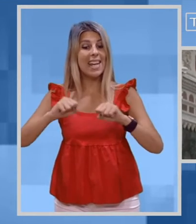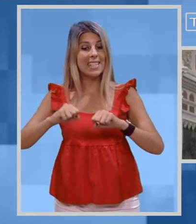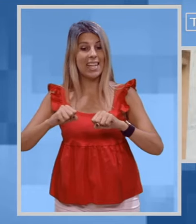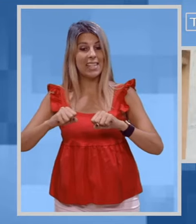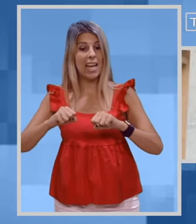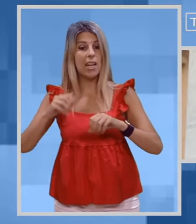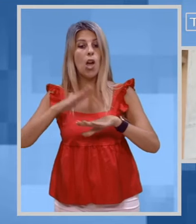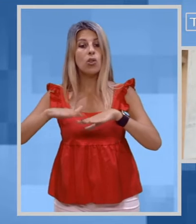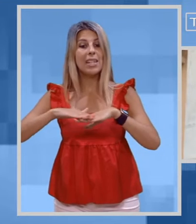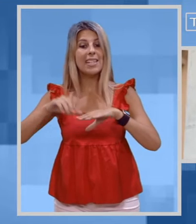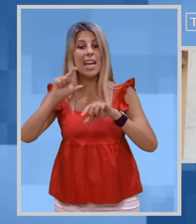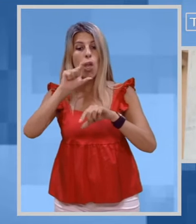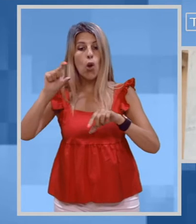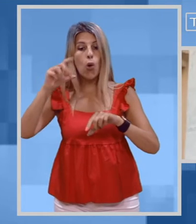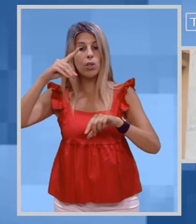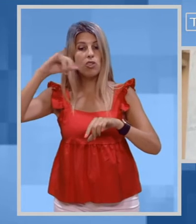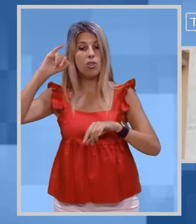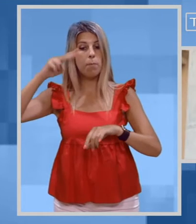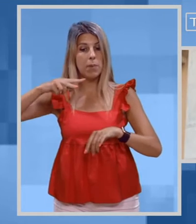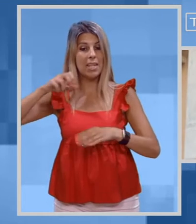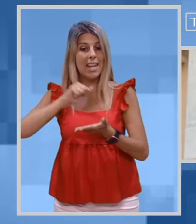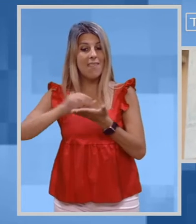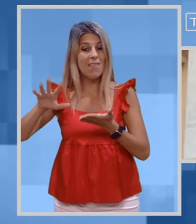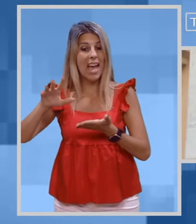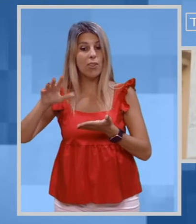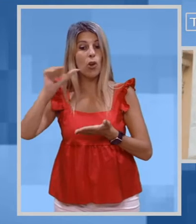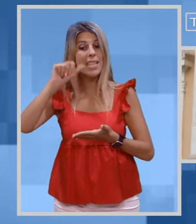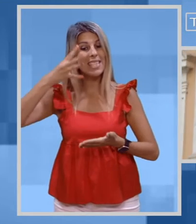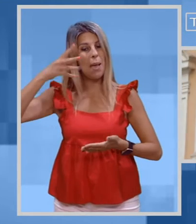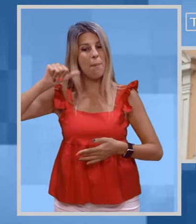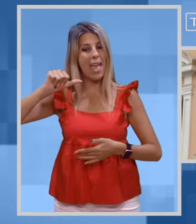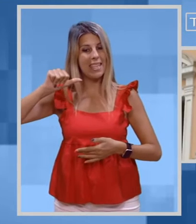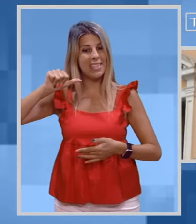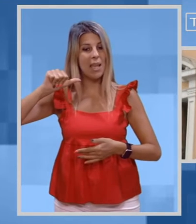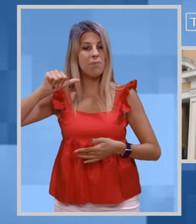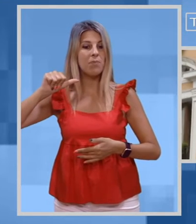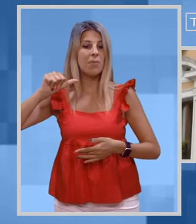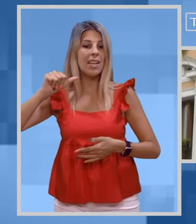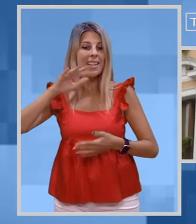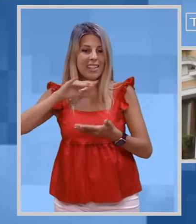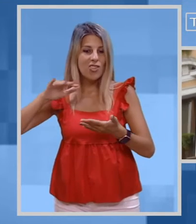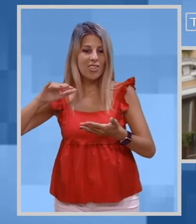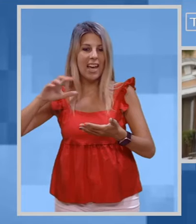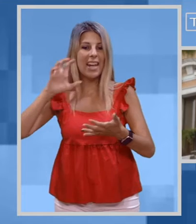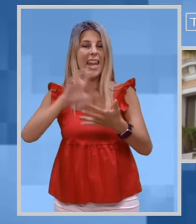ed utilizzare il codice PIN inviato con SMS da digitare nella app dell'esercente.